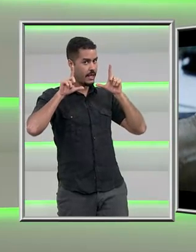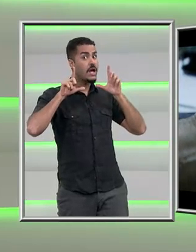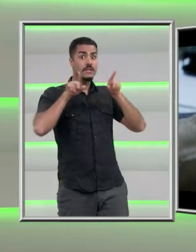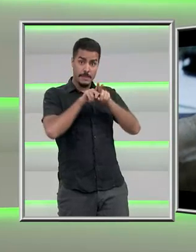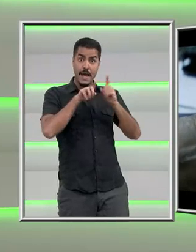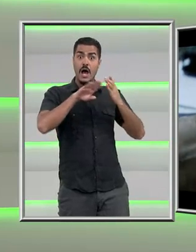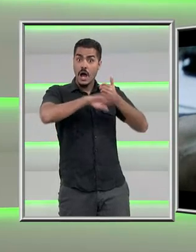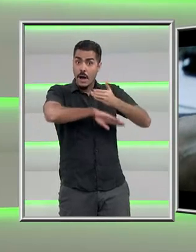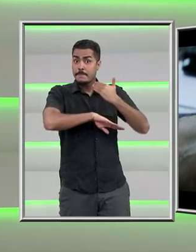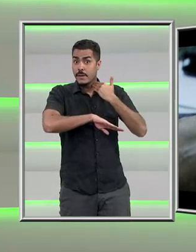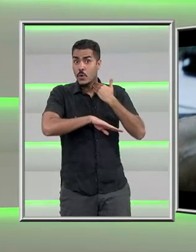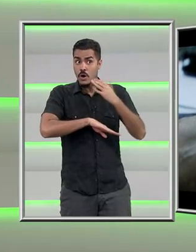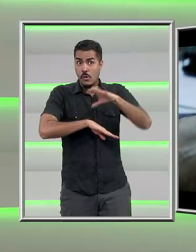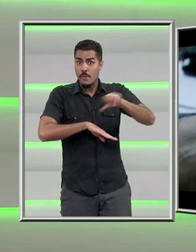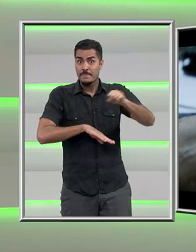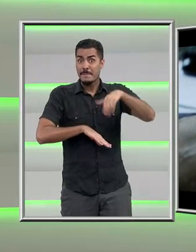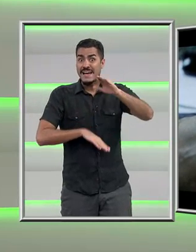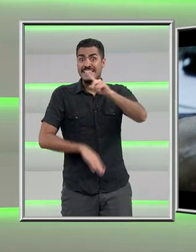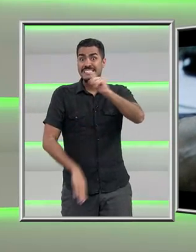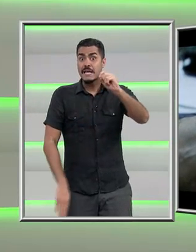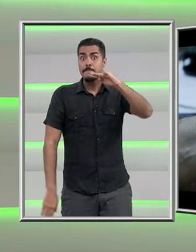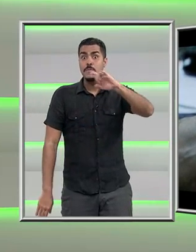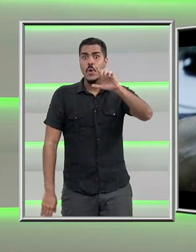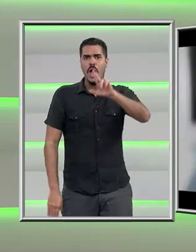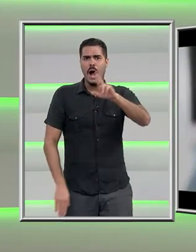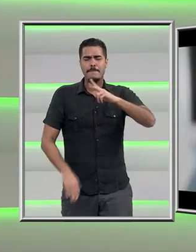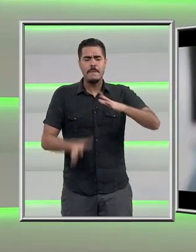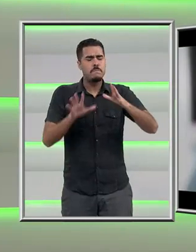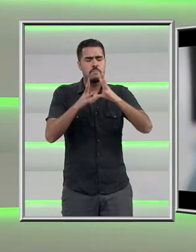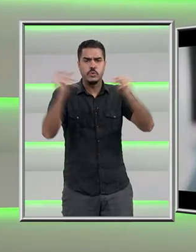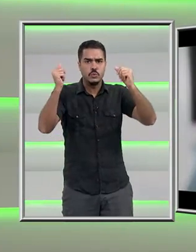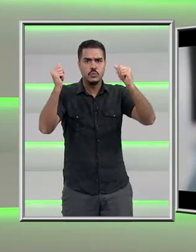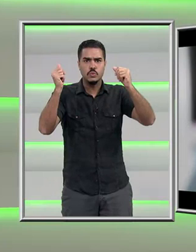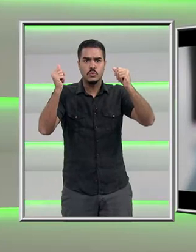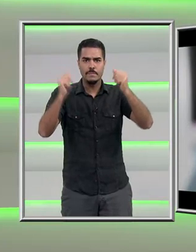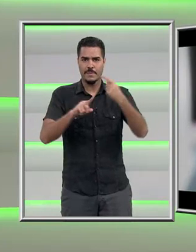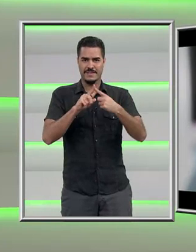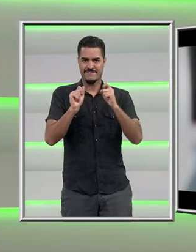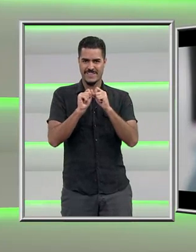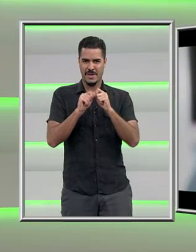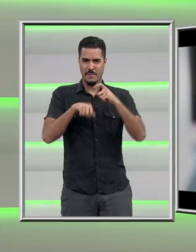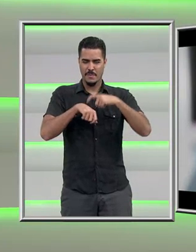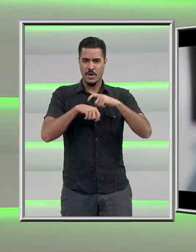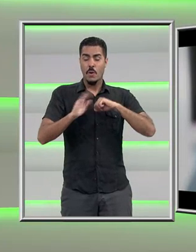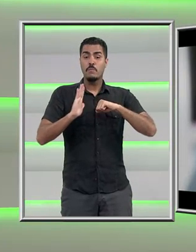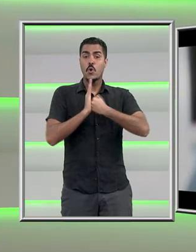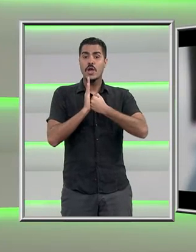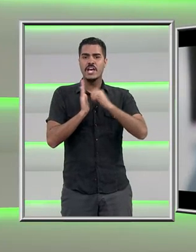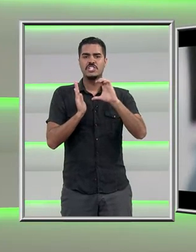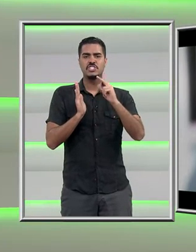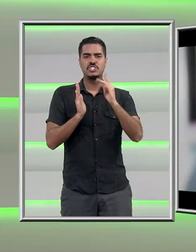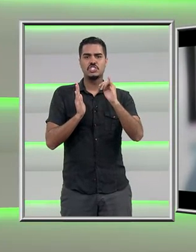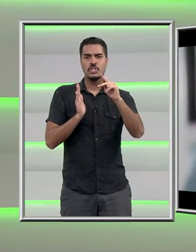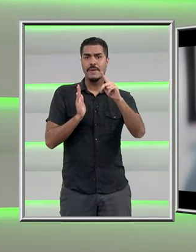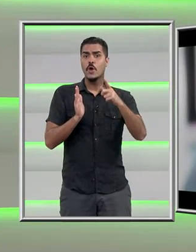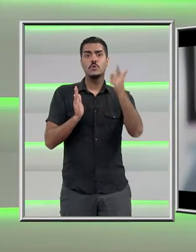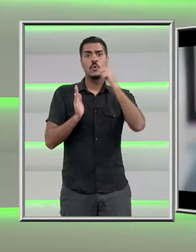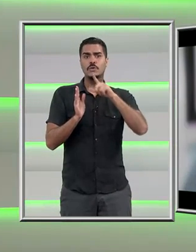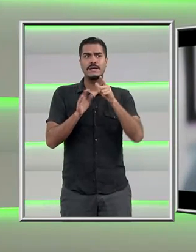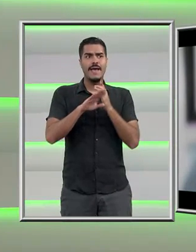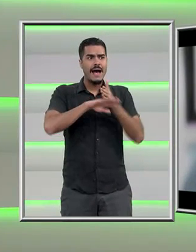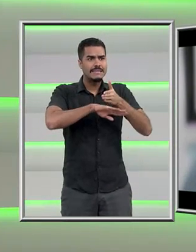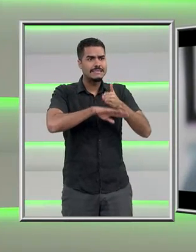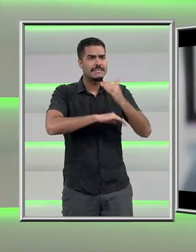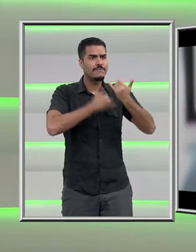100 mil reais foram retirados de uma hora para outra. Para bloquear o chip, não conseguir acesso informando as mensagens,